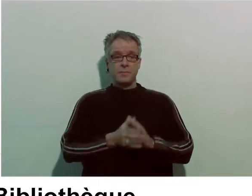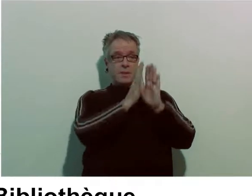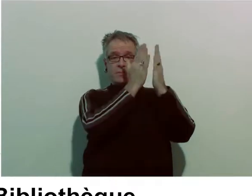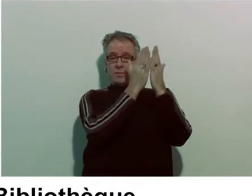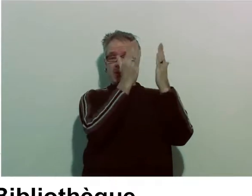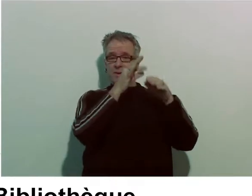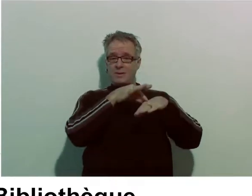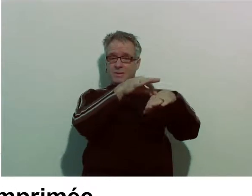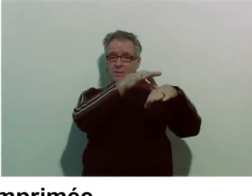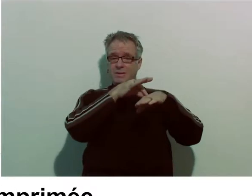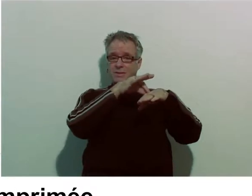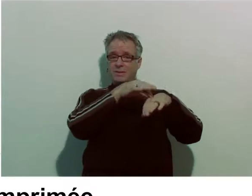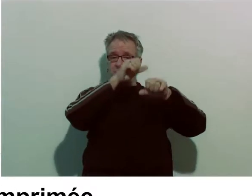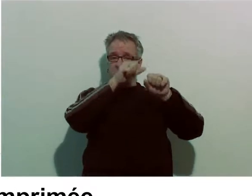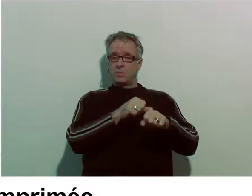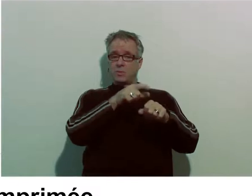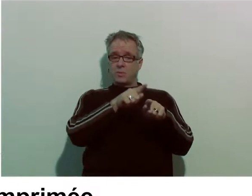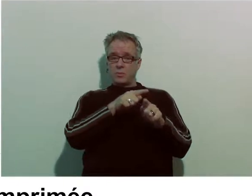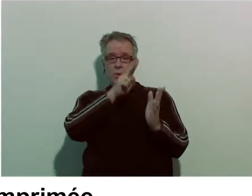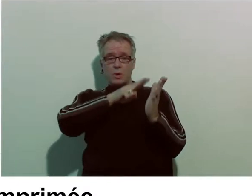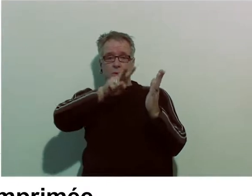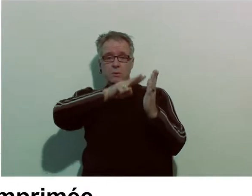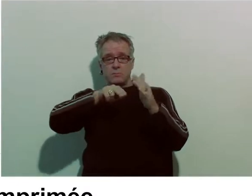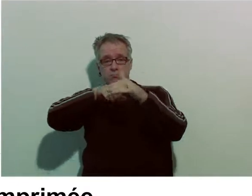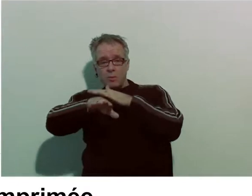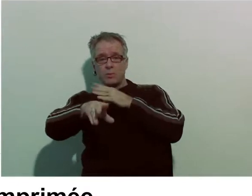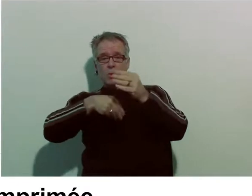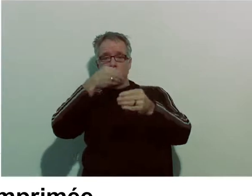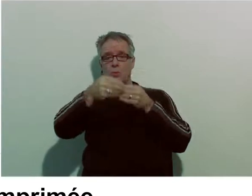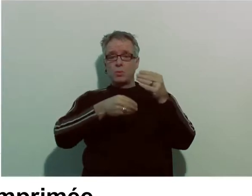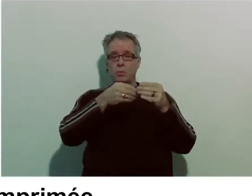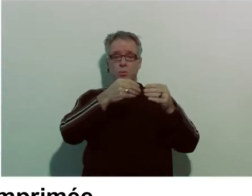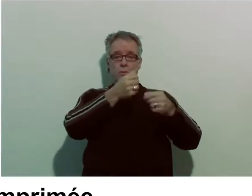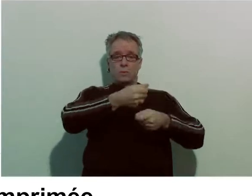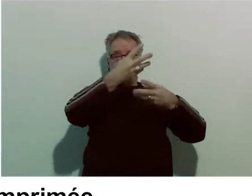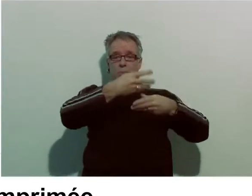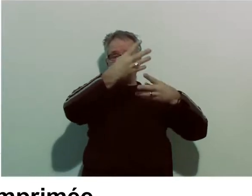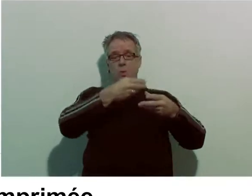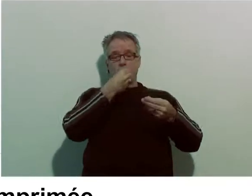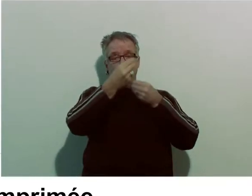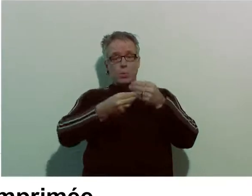Le guide de la bibliothèque est disponible en version imprimée, sonore et numérique.